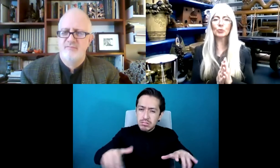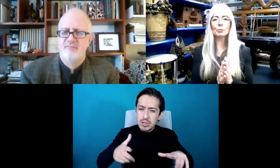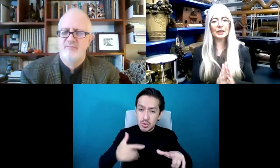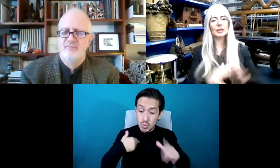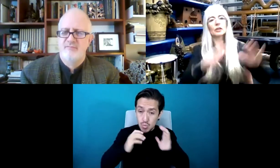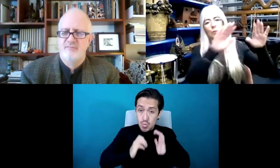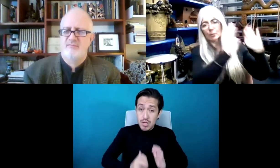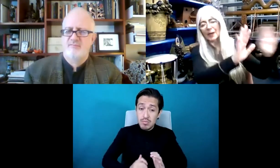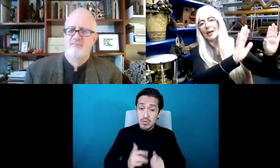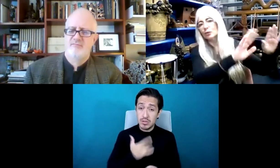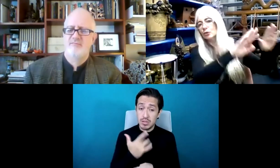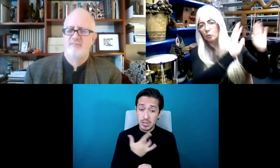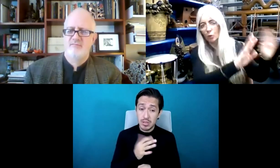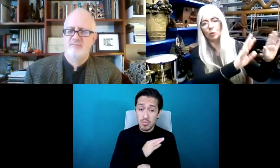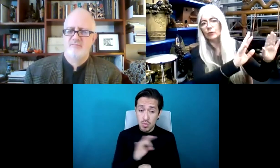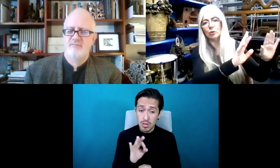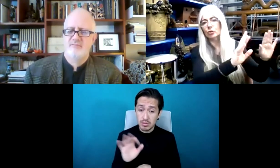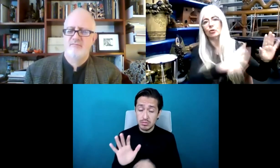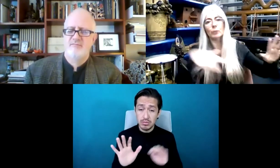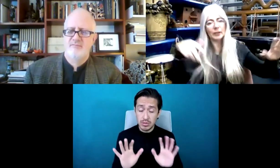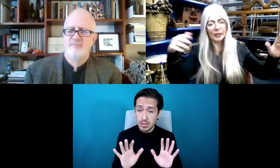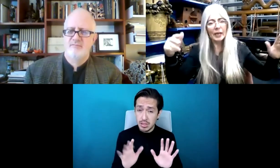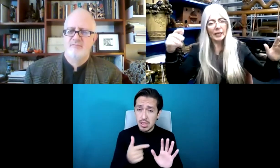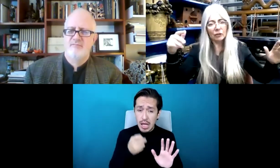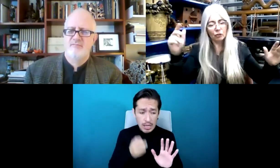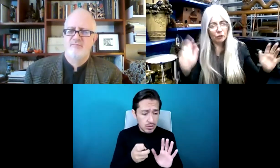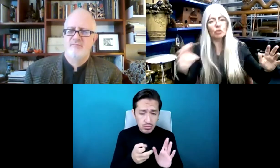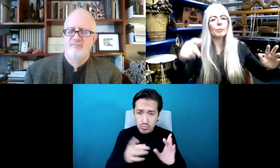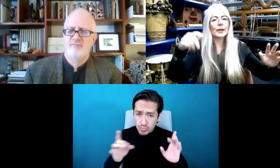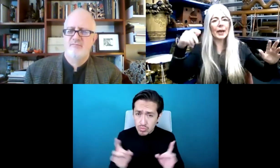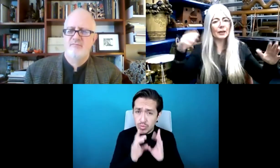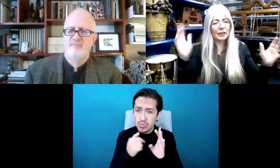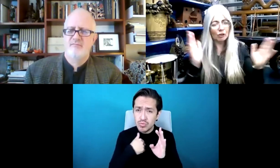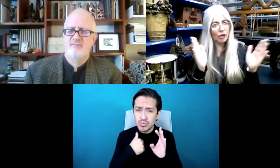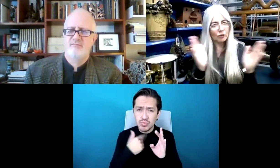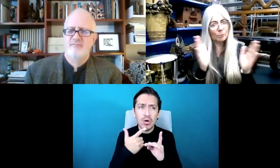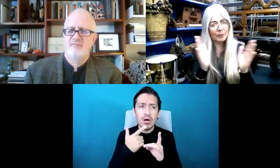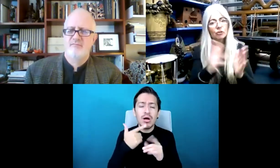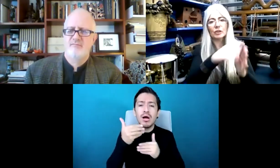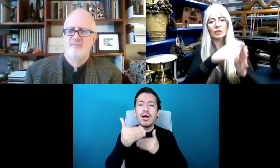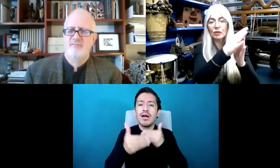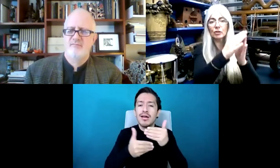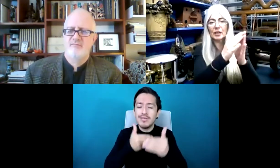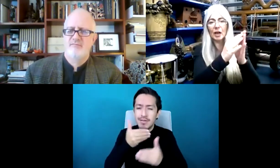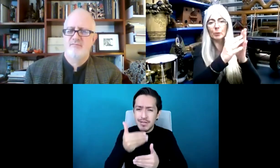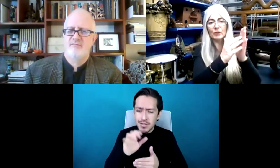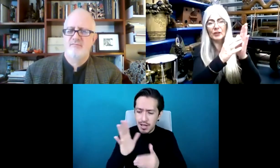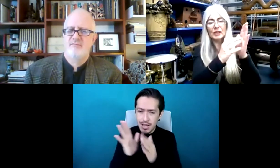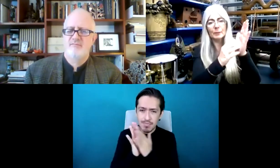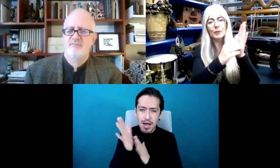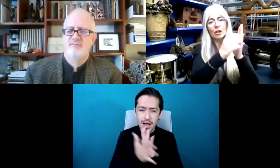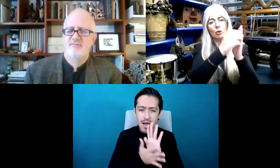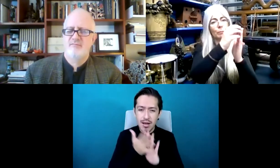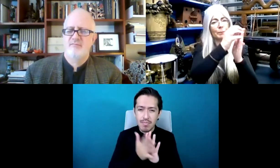ese sonido. Y ese fue el momento en que comencé a poner las palmas de las manos